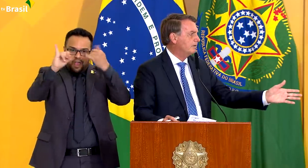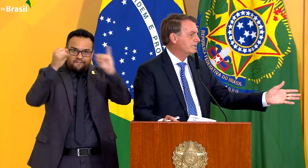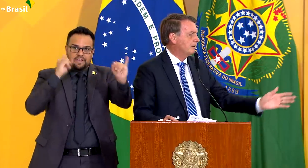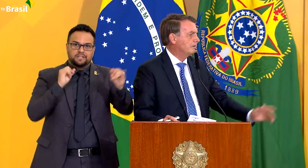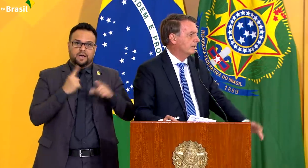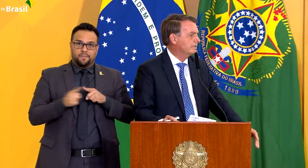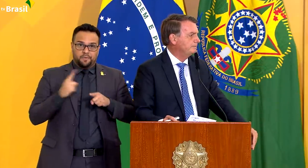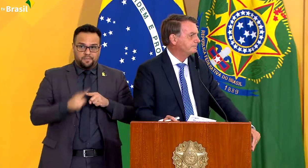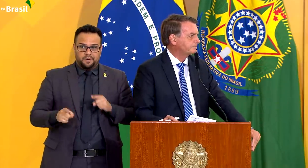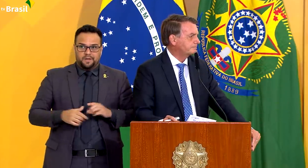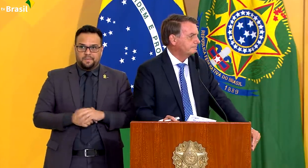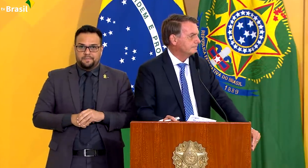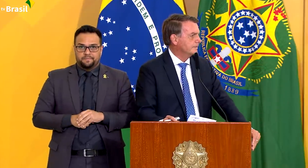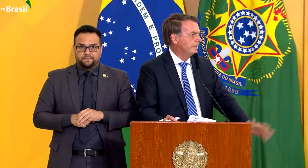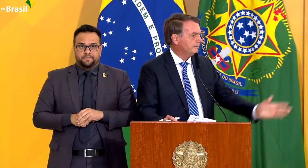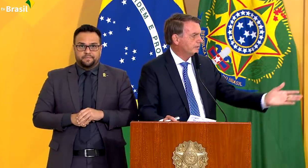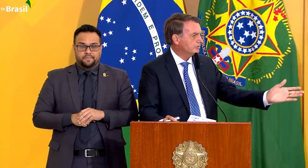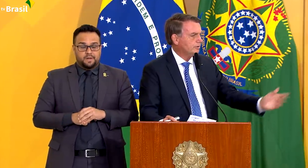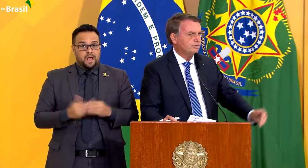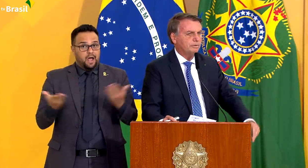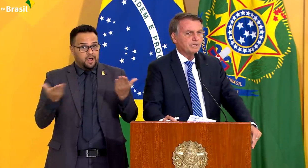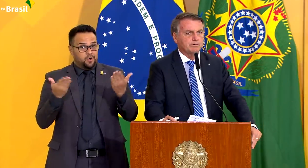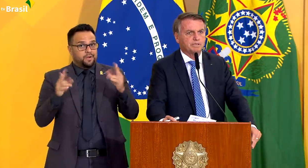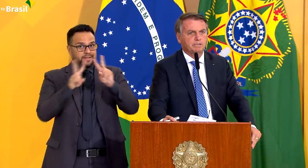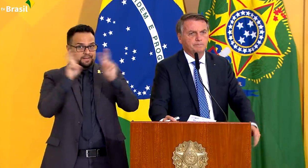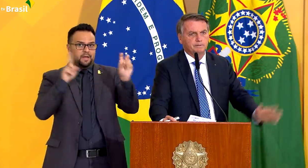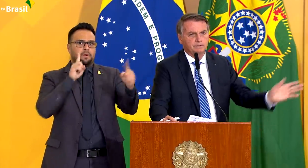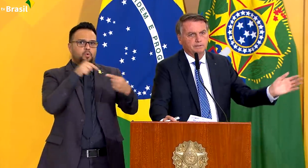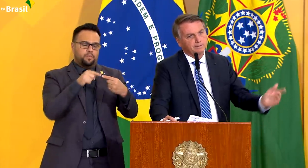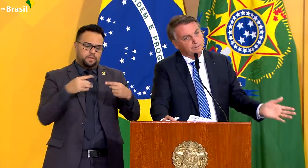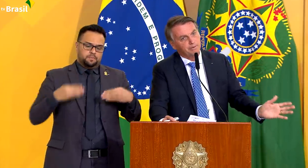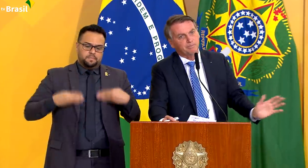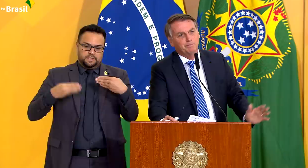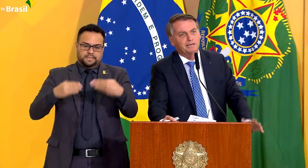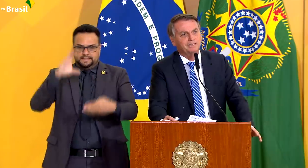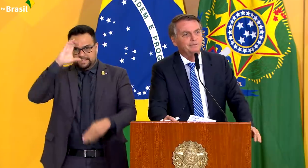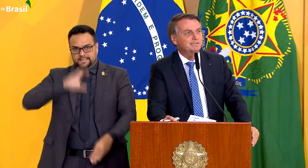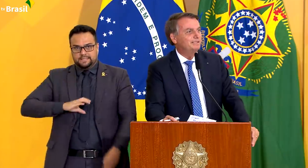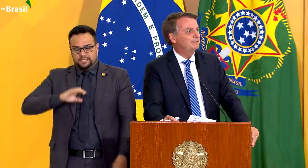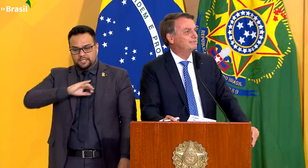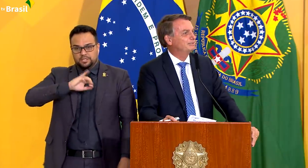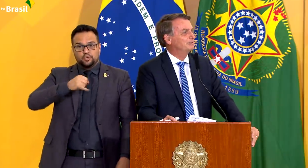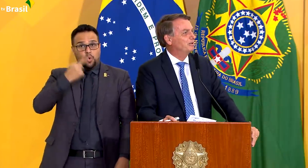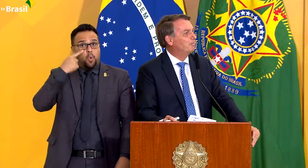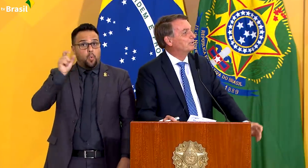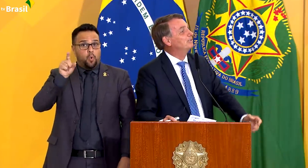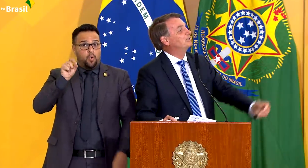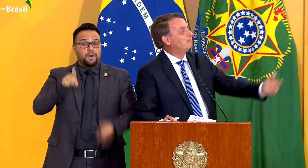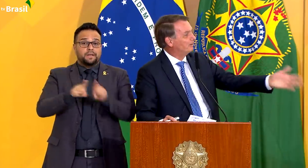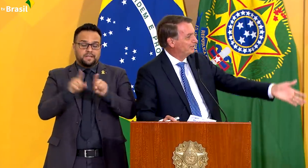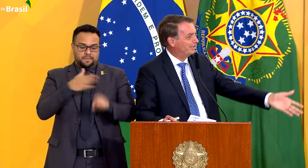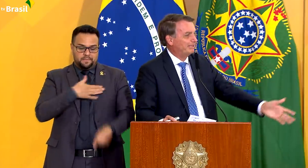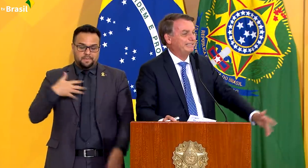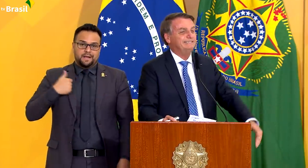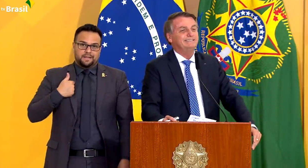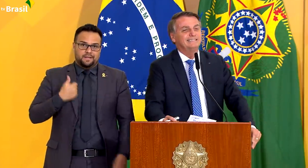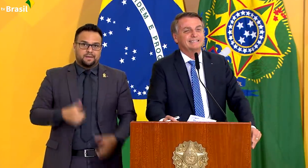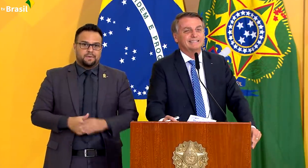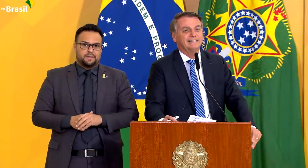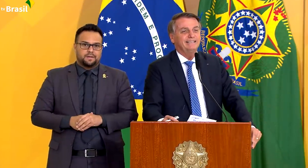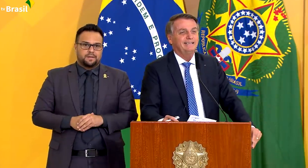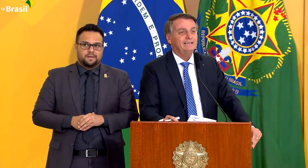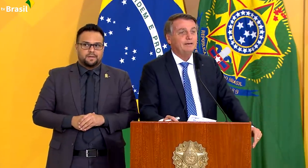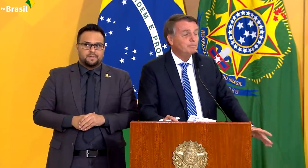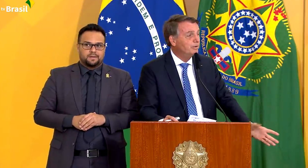Essa questão agora aqui tem a ver com o João Roma e a sua equipe, também com a primeira-dama, senão eu posso não ter um bom dia amanhã.